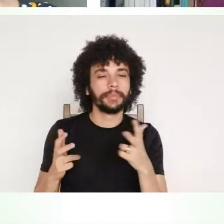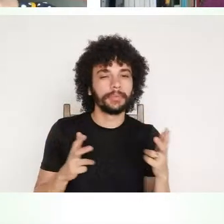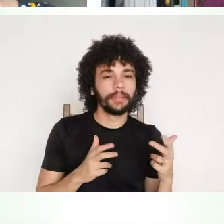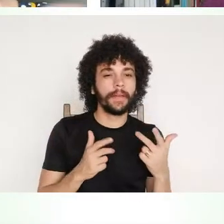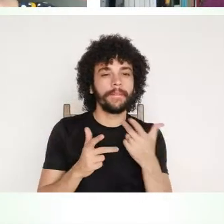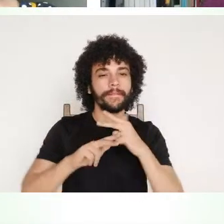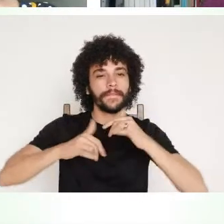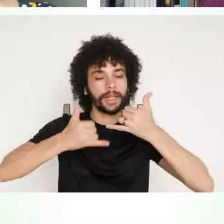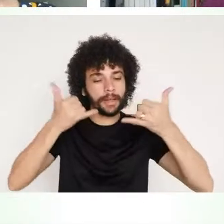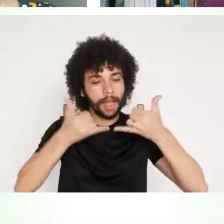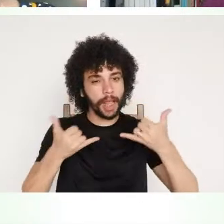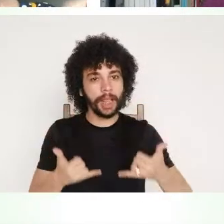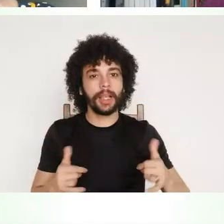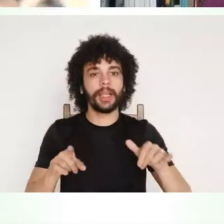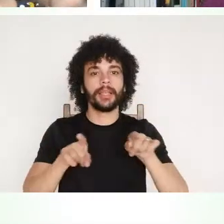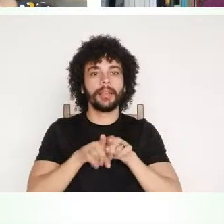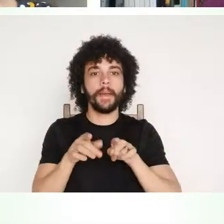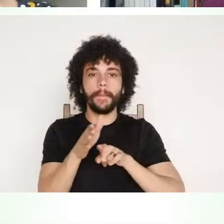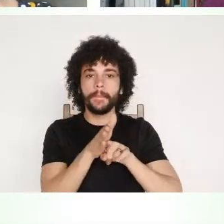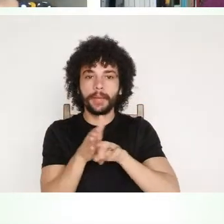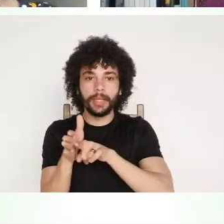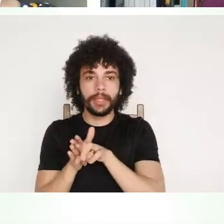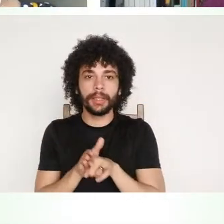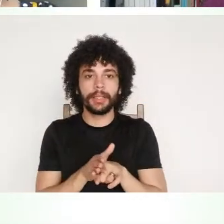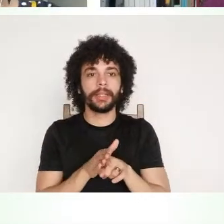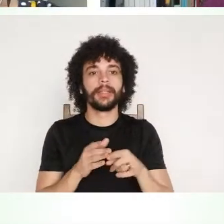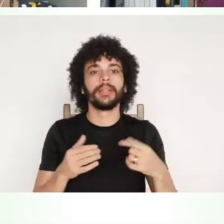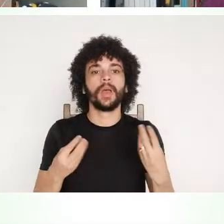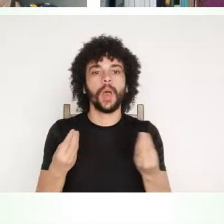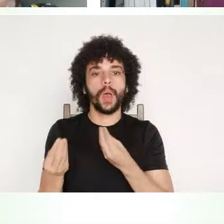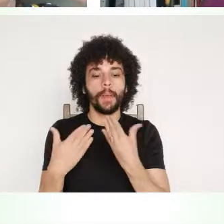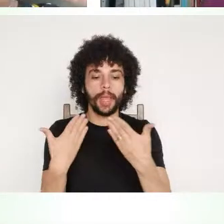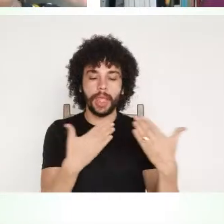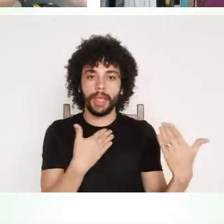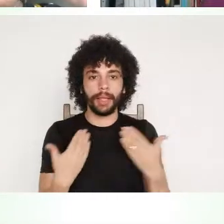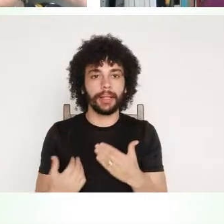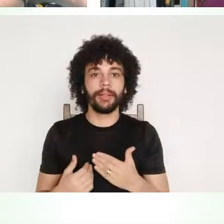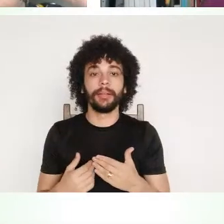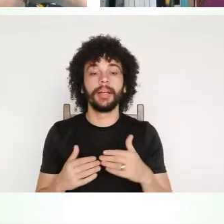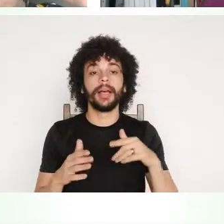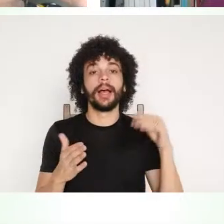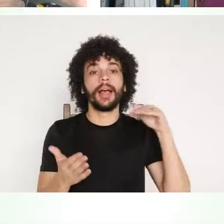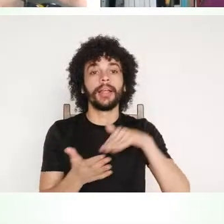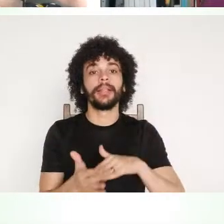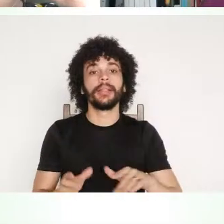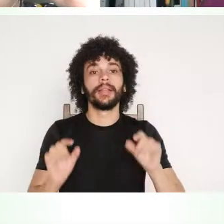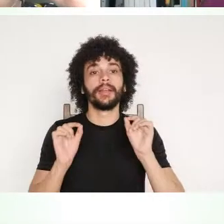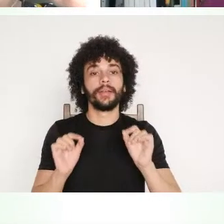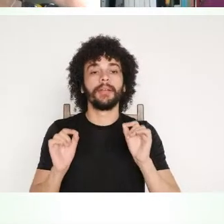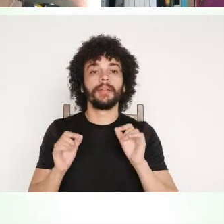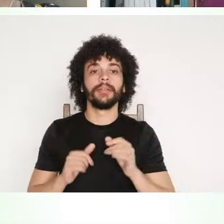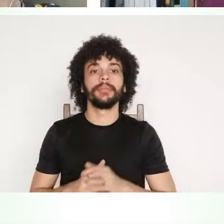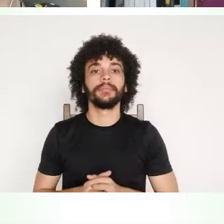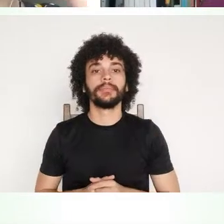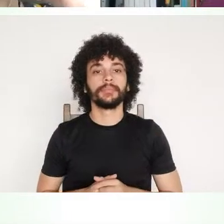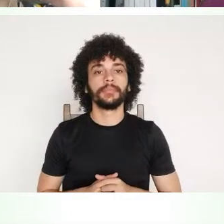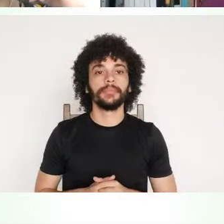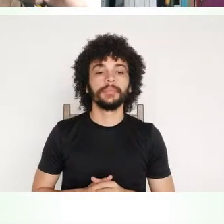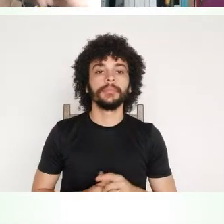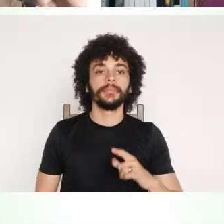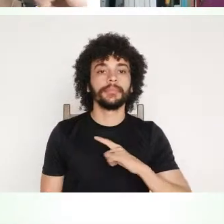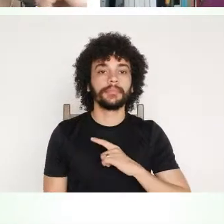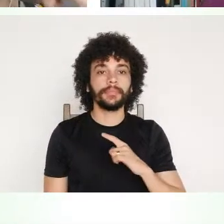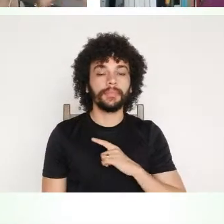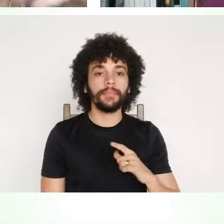linhas, as várias pesquisas, elas dialogam, até mesmo para as bancas de mestrado,